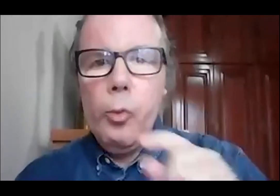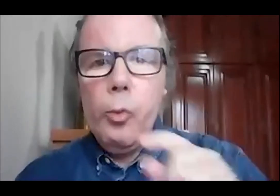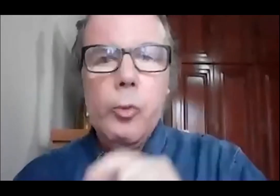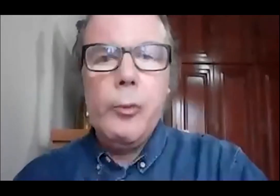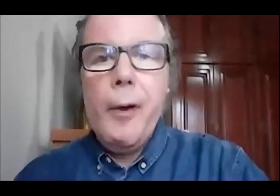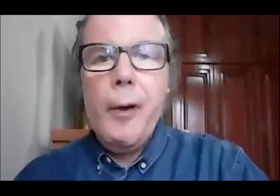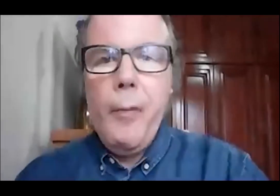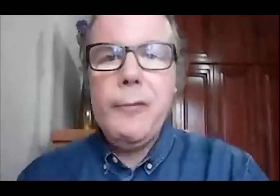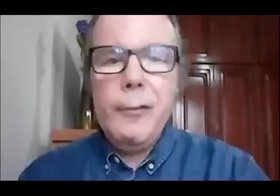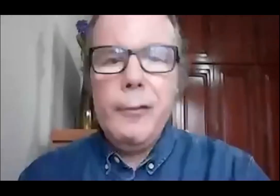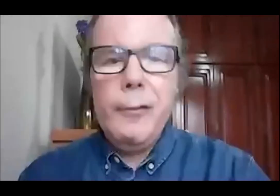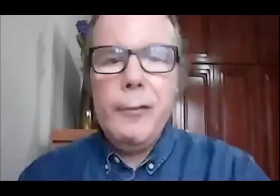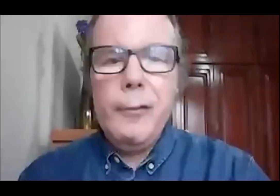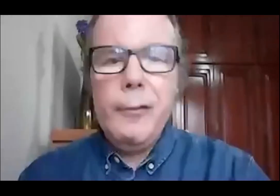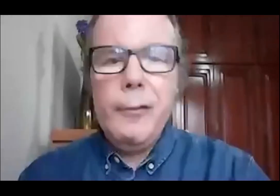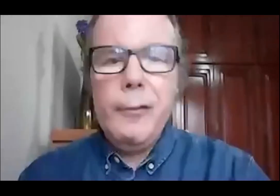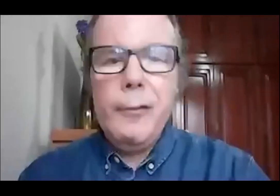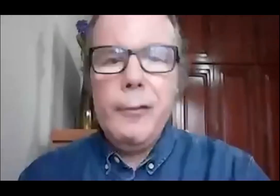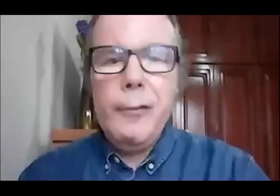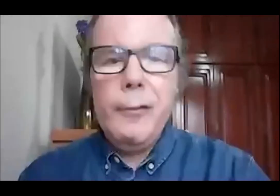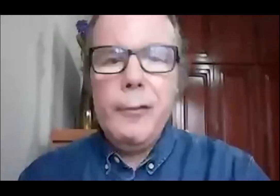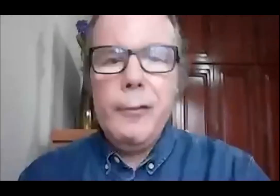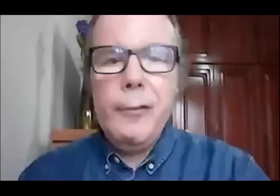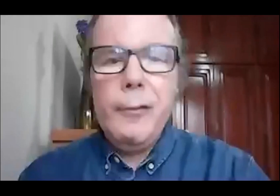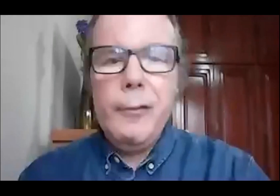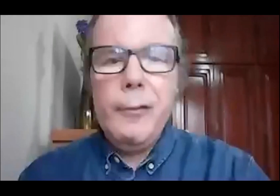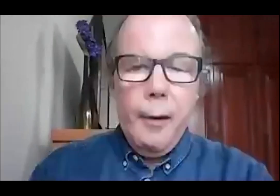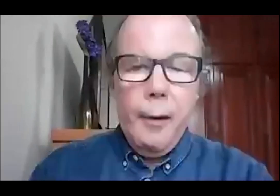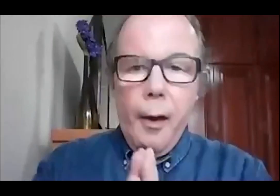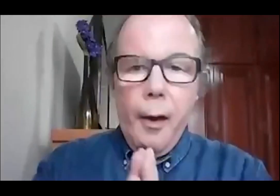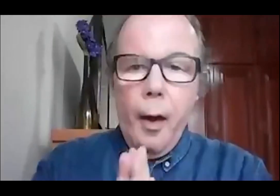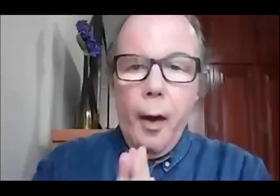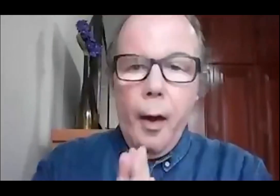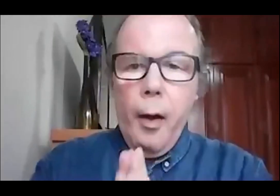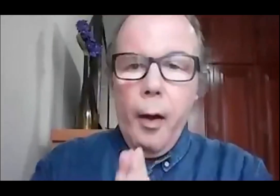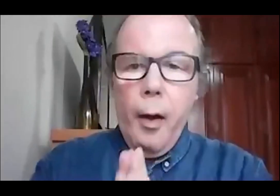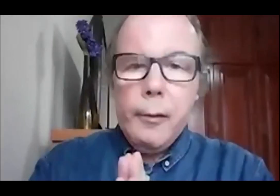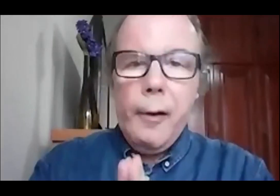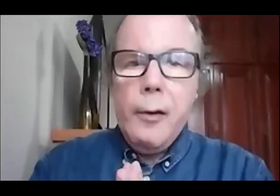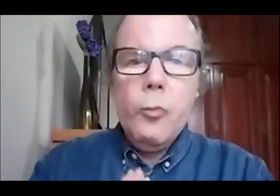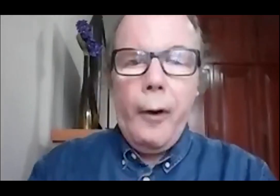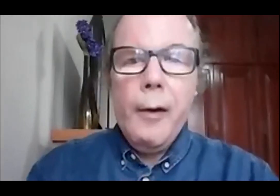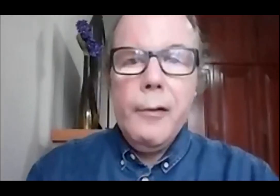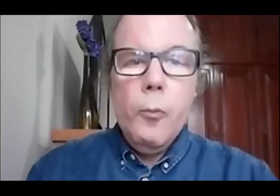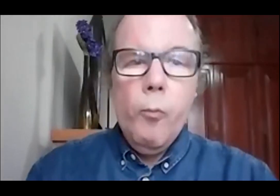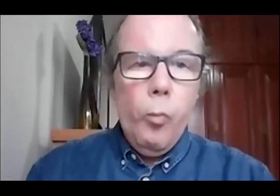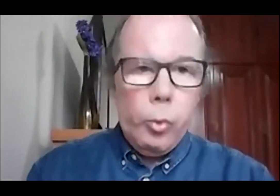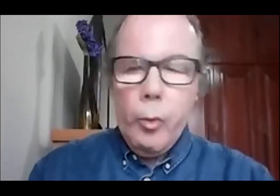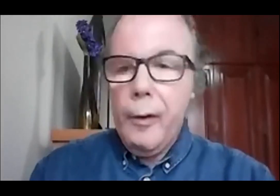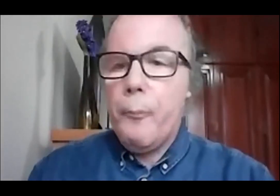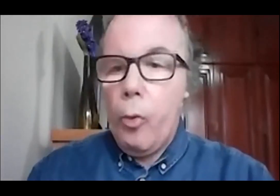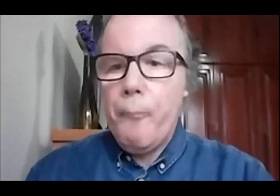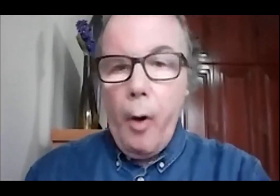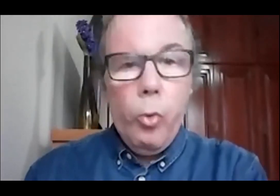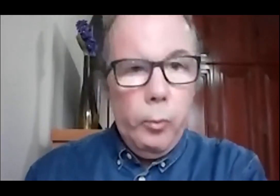o que a Márcia falou. Ele não tem orelhas. Eu gostaria de dizer que tem um carinho muito